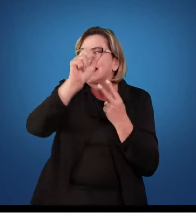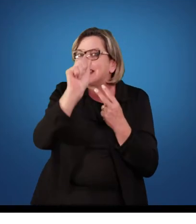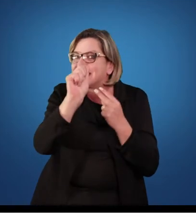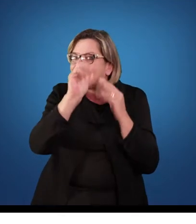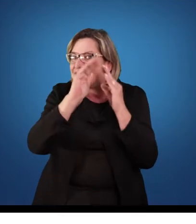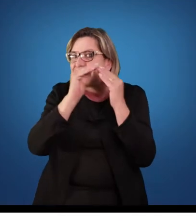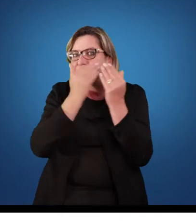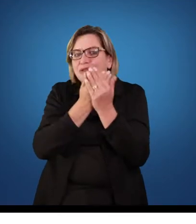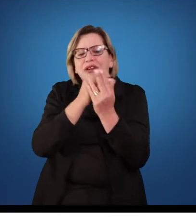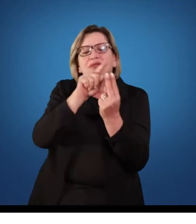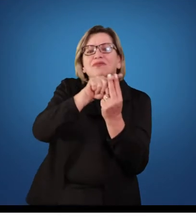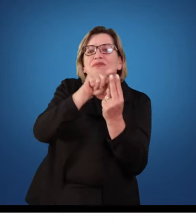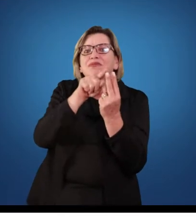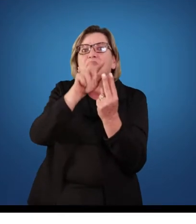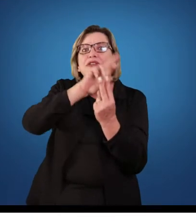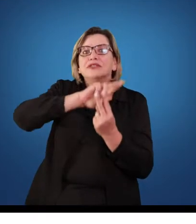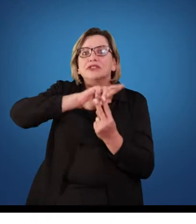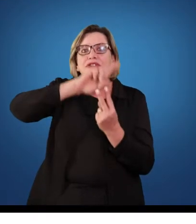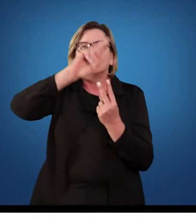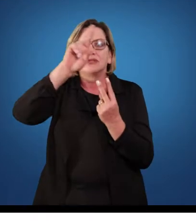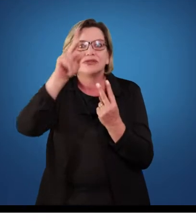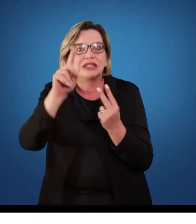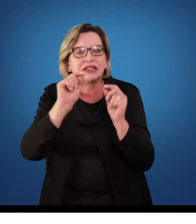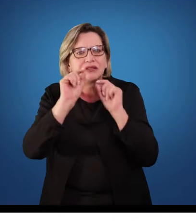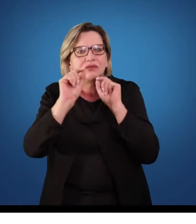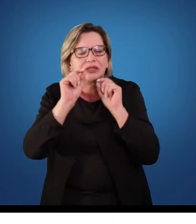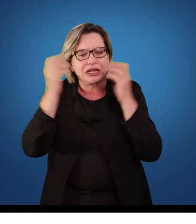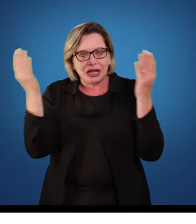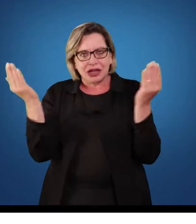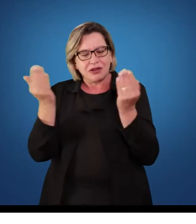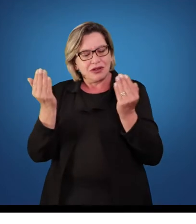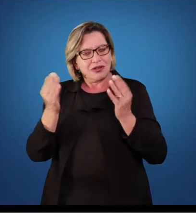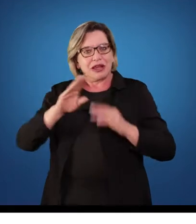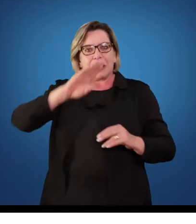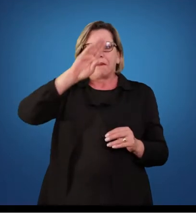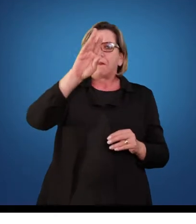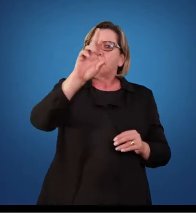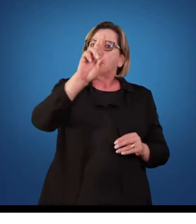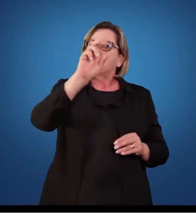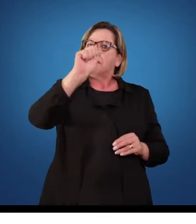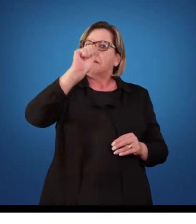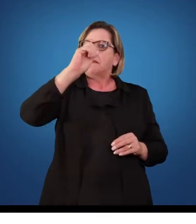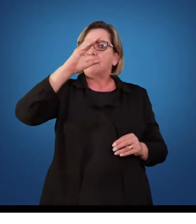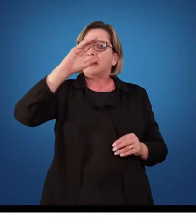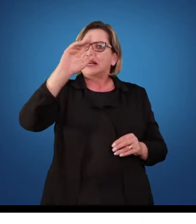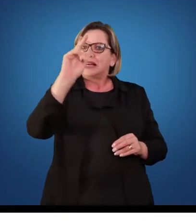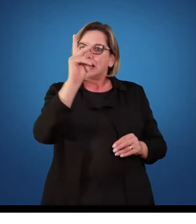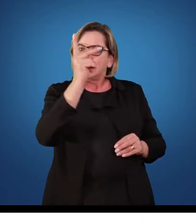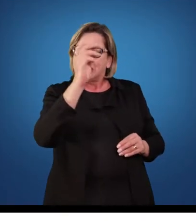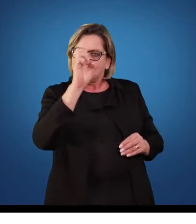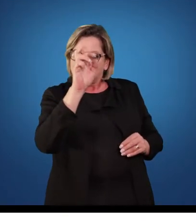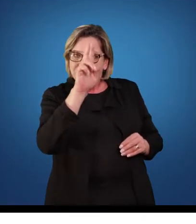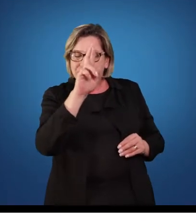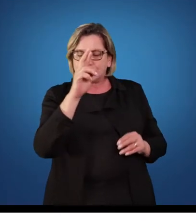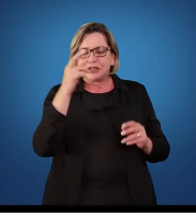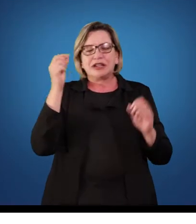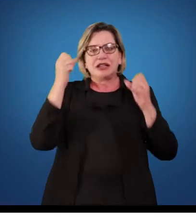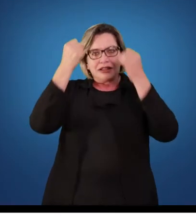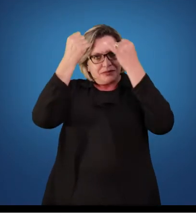De acordo com Walter Brach, se a educação física está inserida dentro do contexto escolar, dentro da